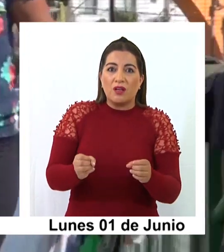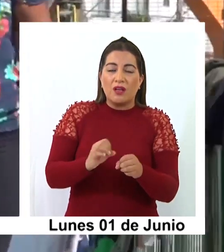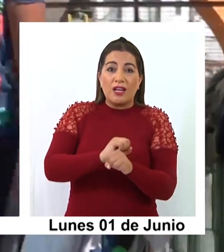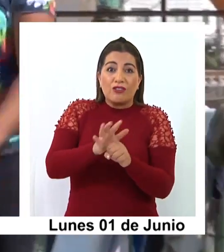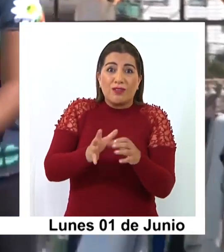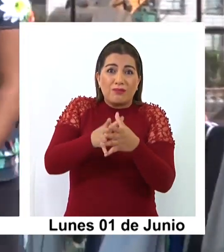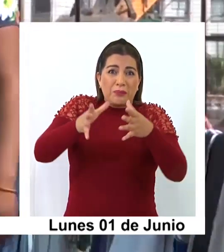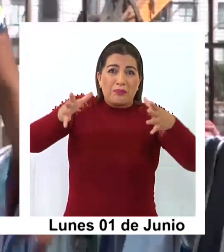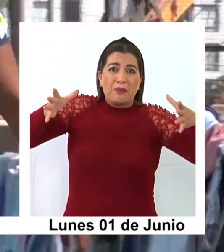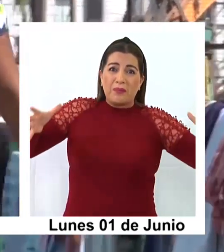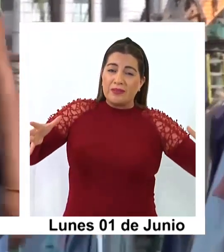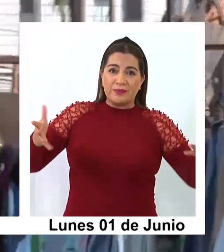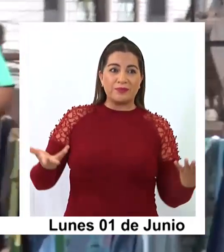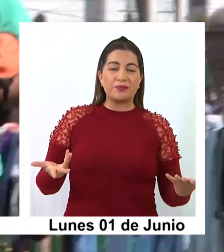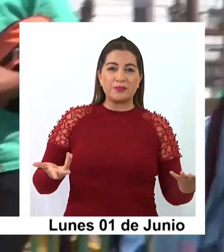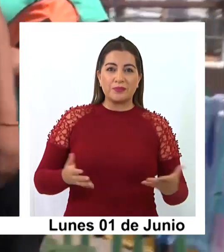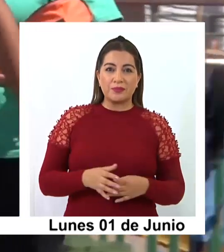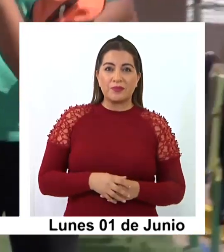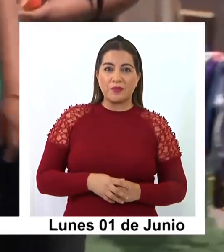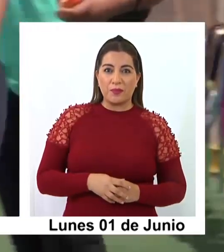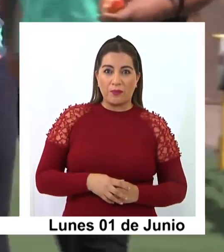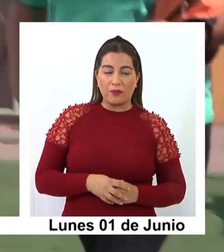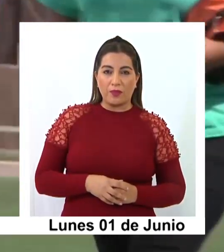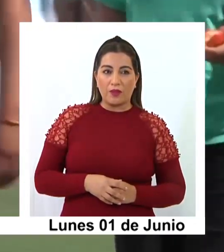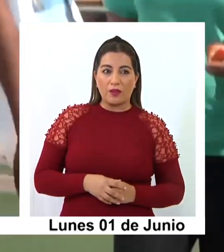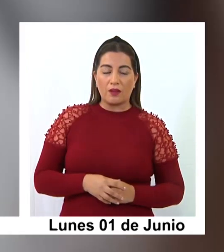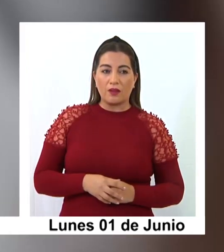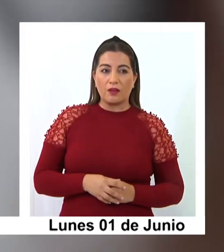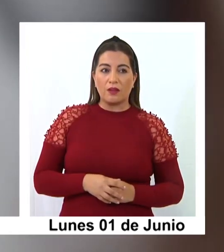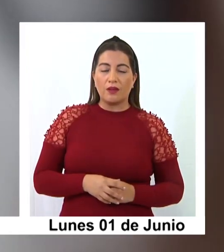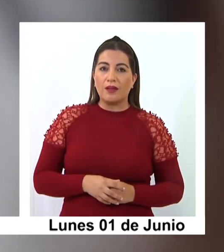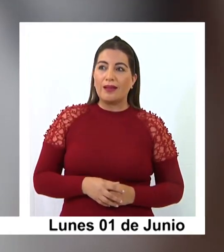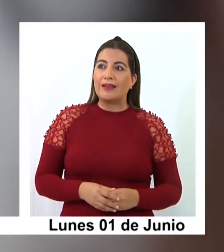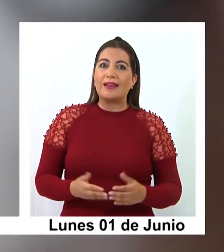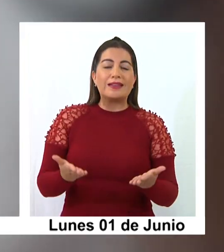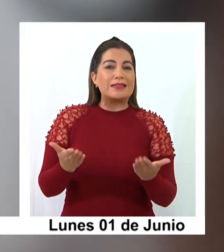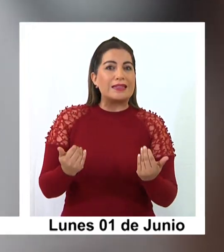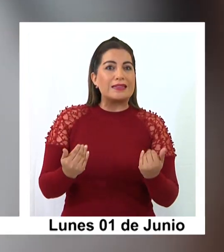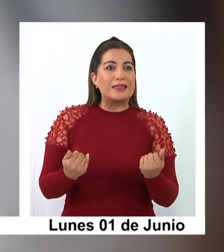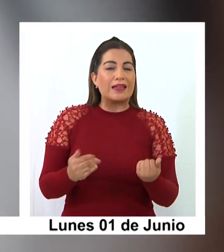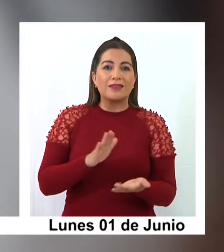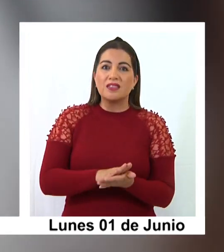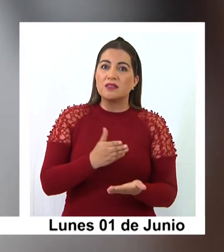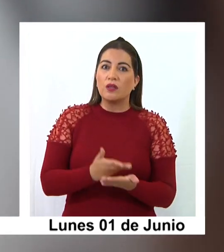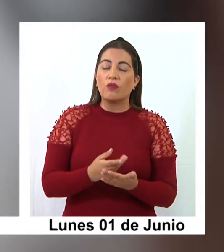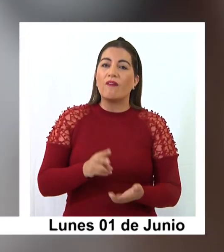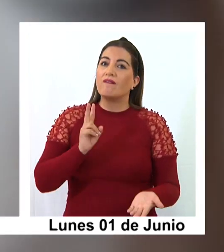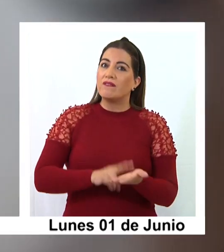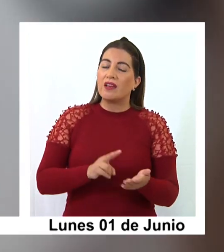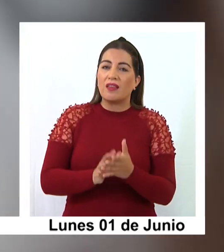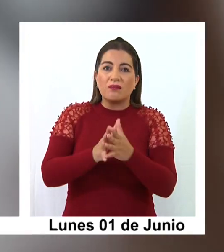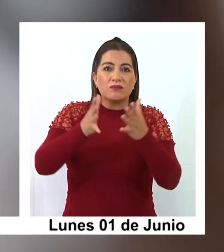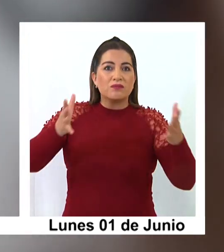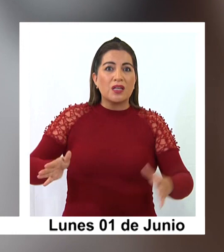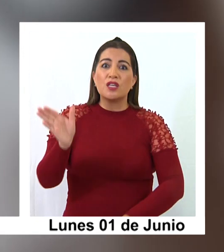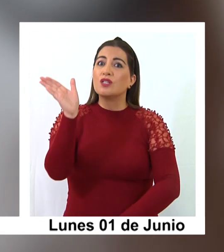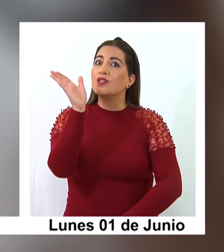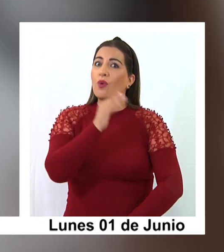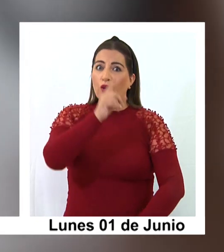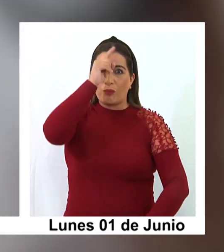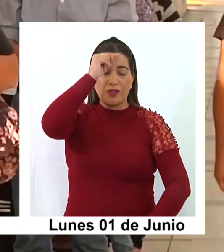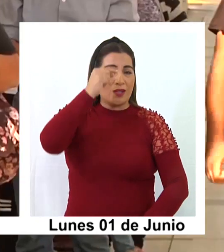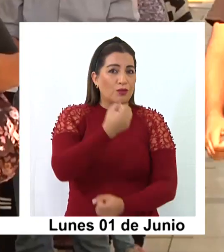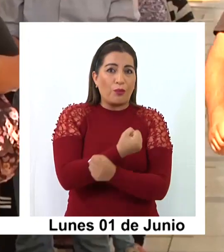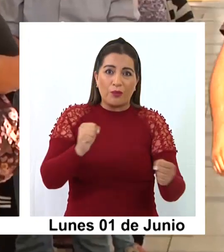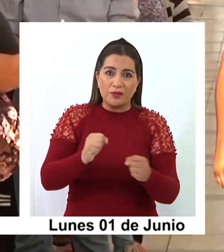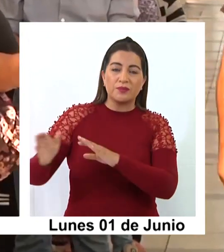contagios va a aumentar y el número de necesidad sanitaria evidentemente va a aumentar y no tenemos capacidad como